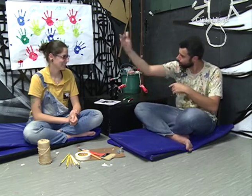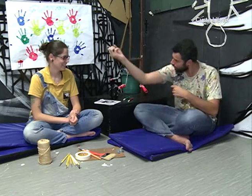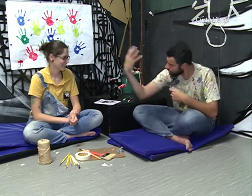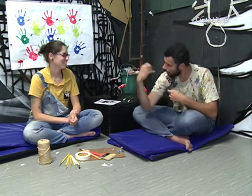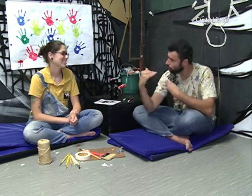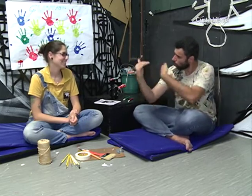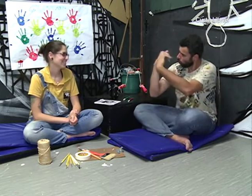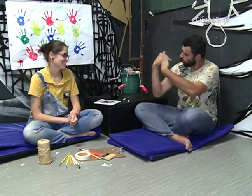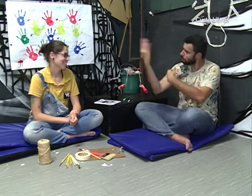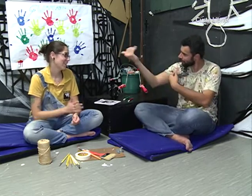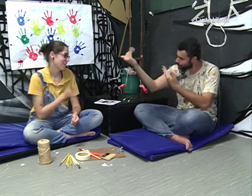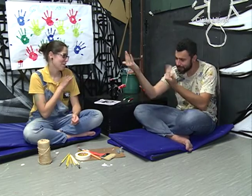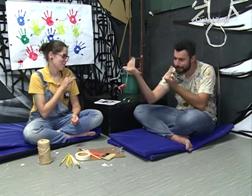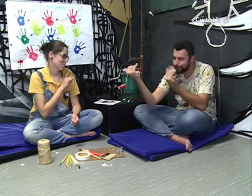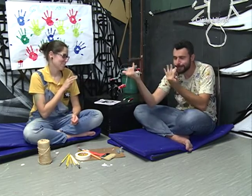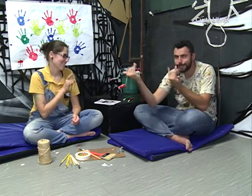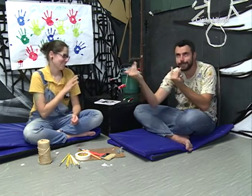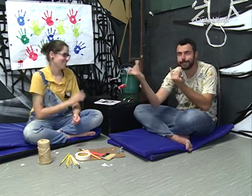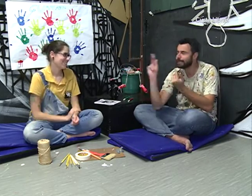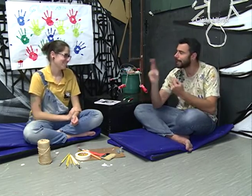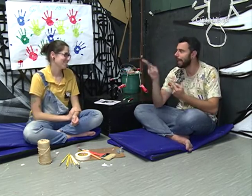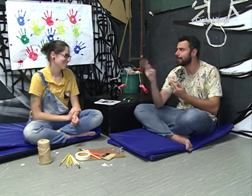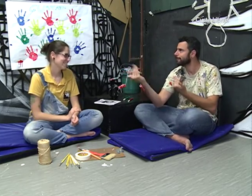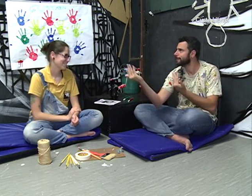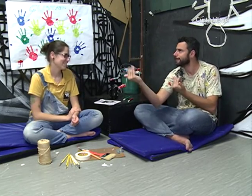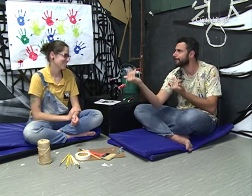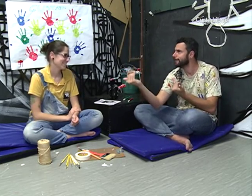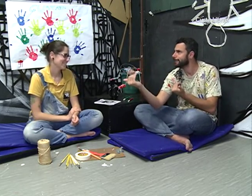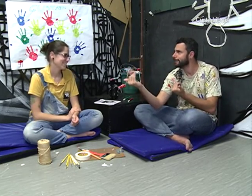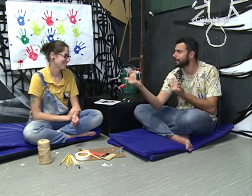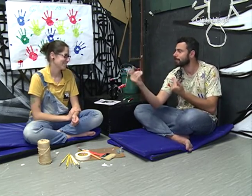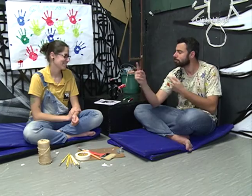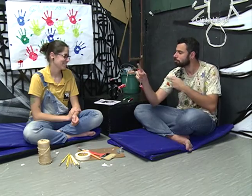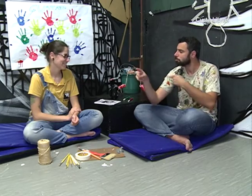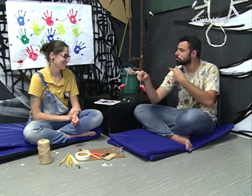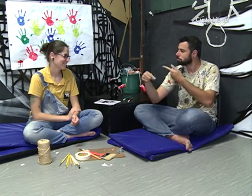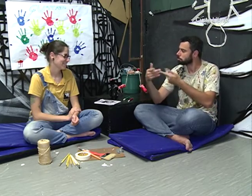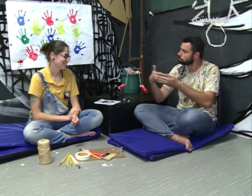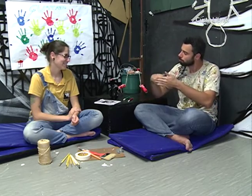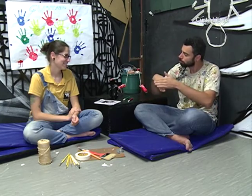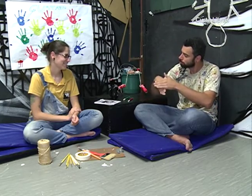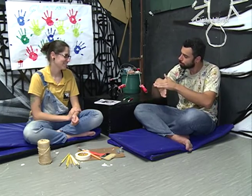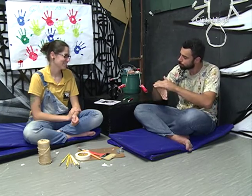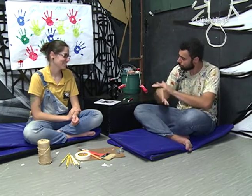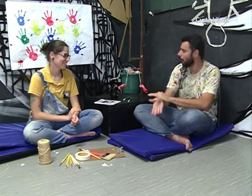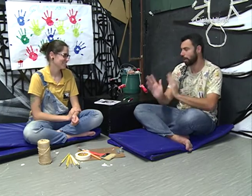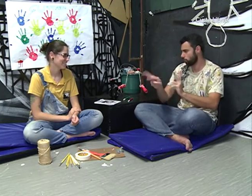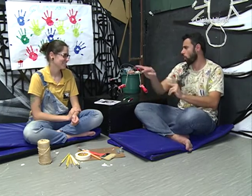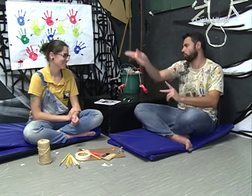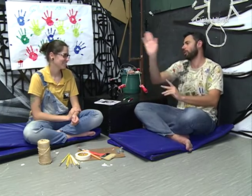para conversar. Eu queria absorver todo o conhecimento que eles possuíam. Foi assim que eu me adaptei durante o curso.